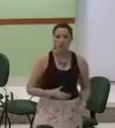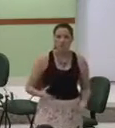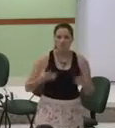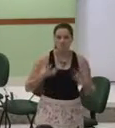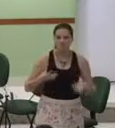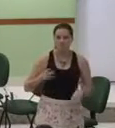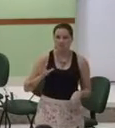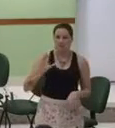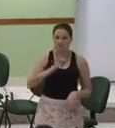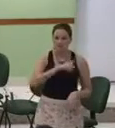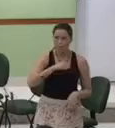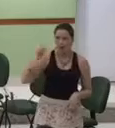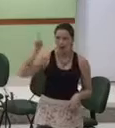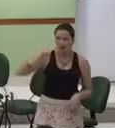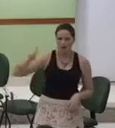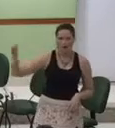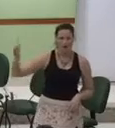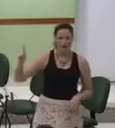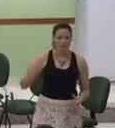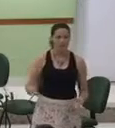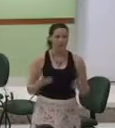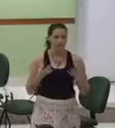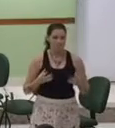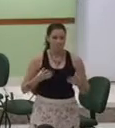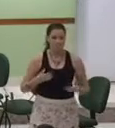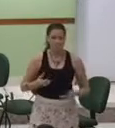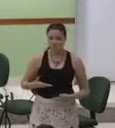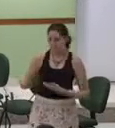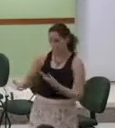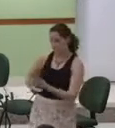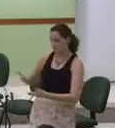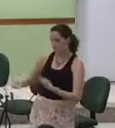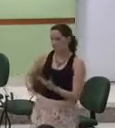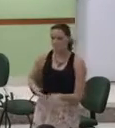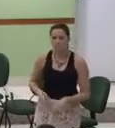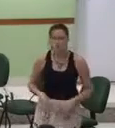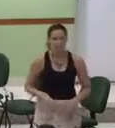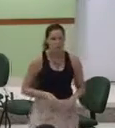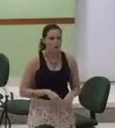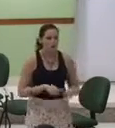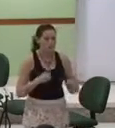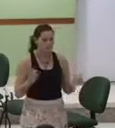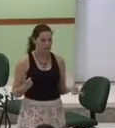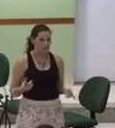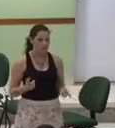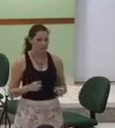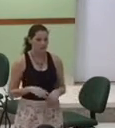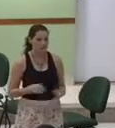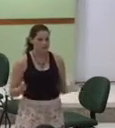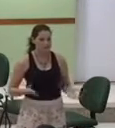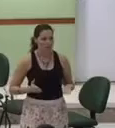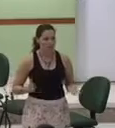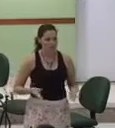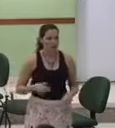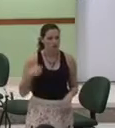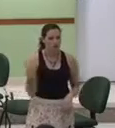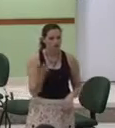esse ele está um pouco compactado mas ele quer dizer a mesma coisa porque eu quero louvar o nosso Deus eu posso louvar-o